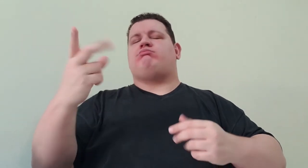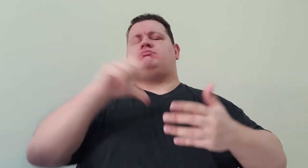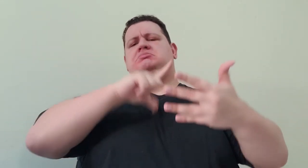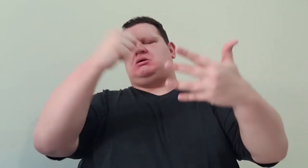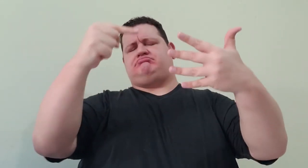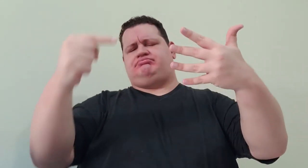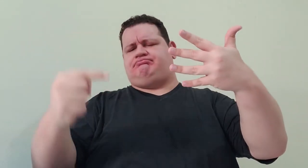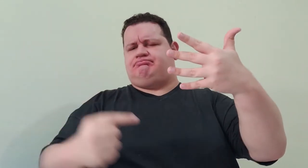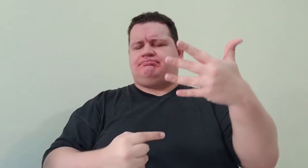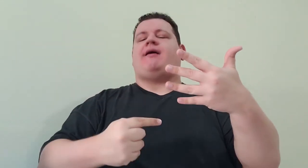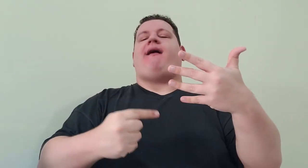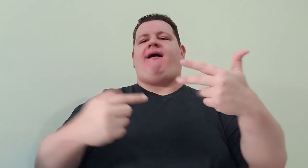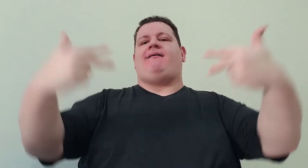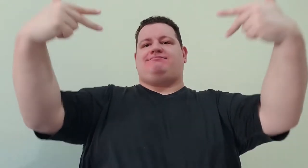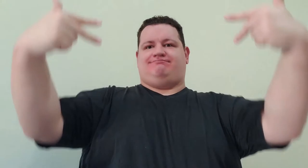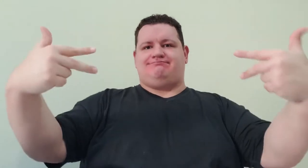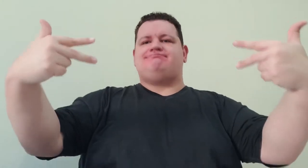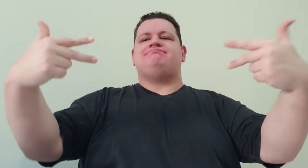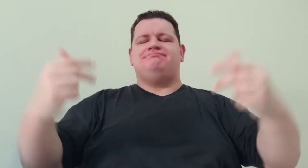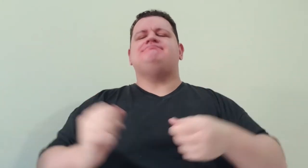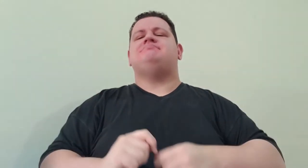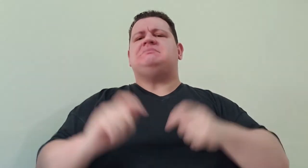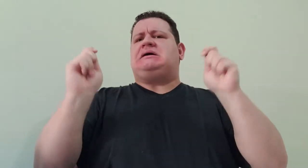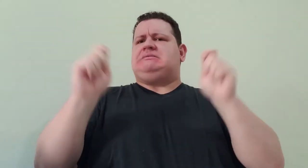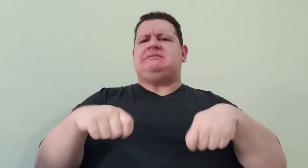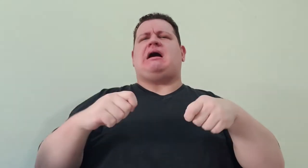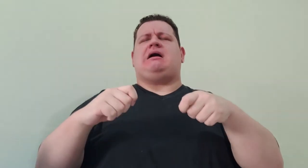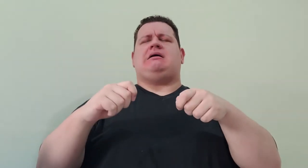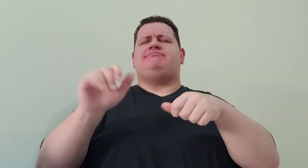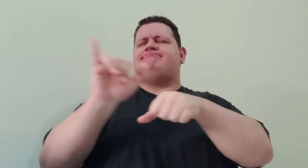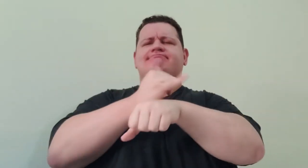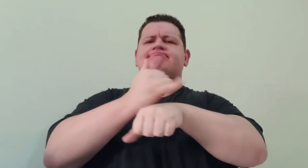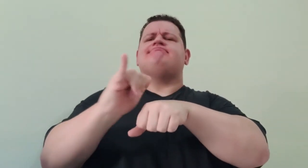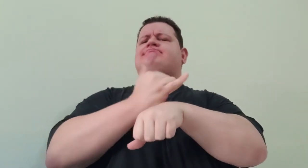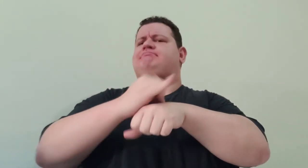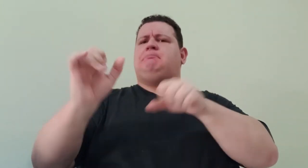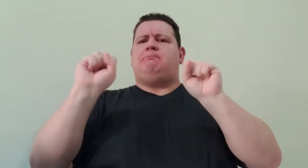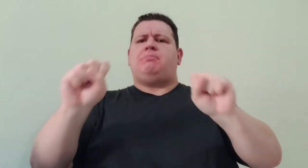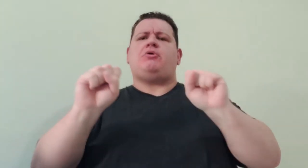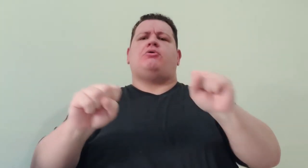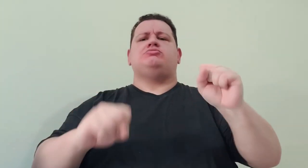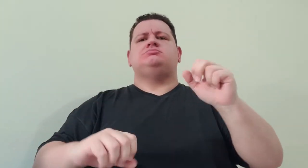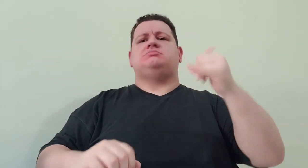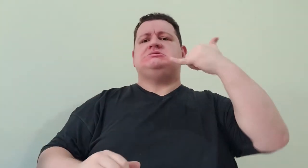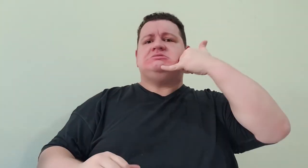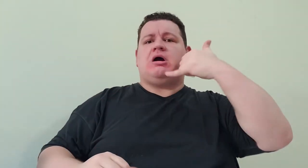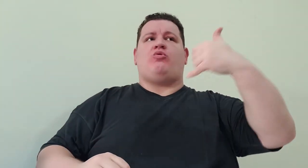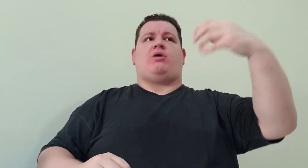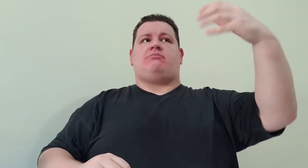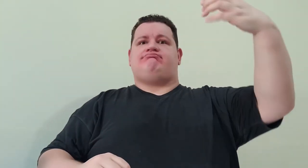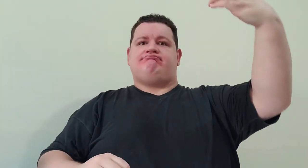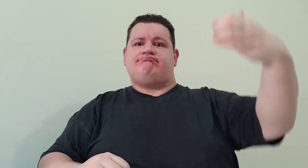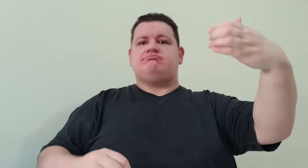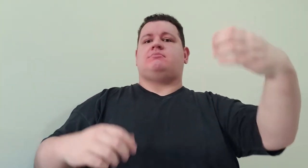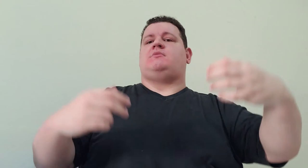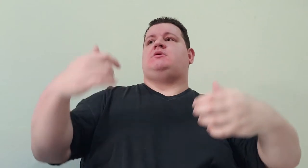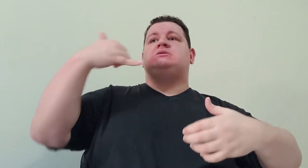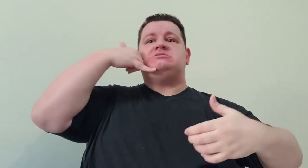dá para fazer de algumas formas como por exemplo gravando com dois celulares ou até mesmo com um celular e um